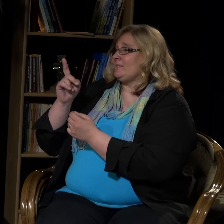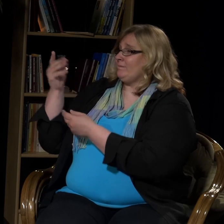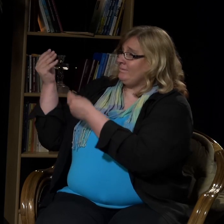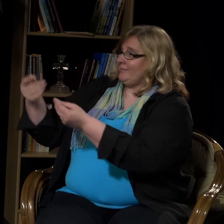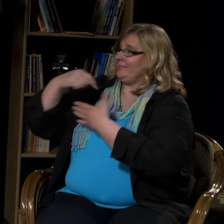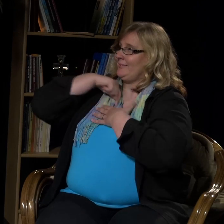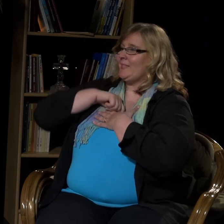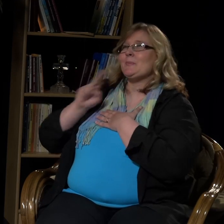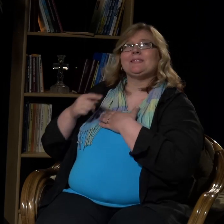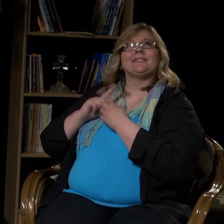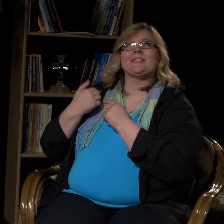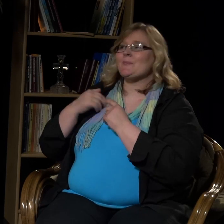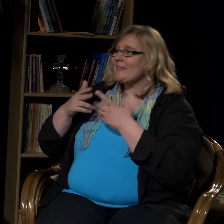tuomme tarpeemme Jumalan tietoon,